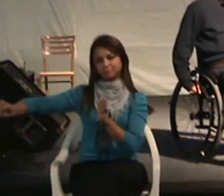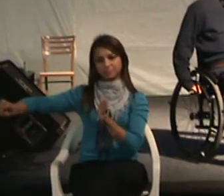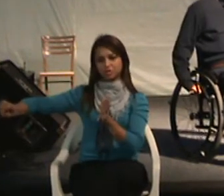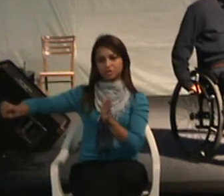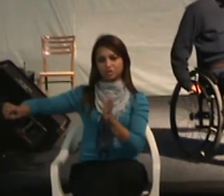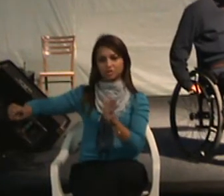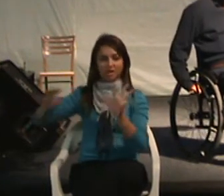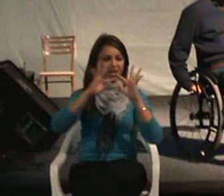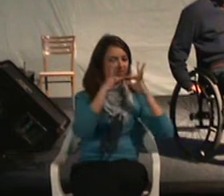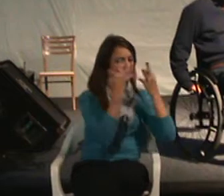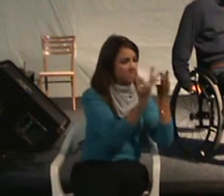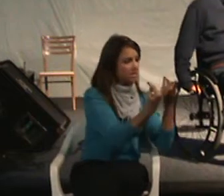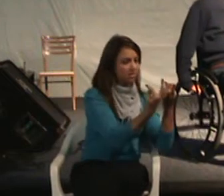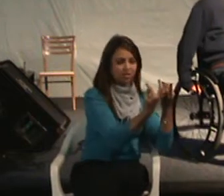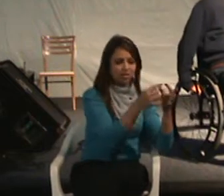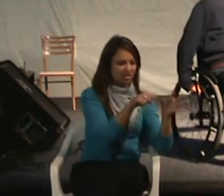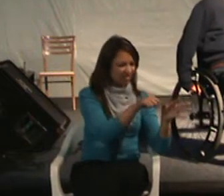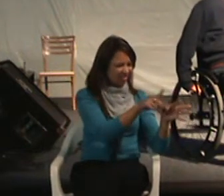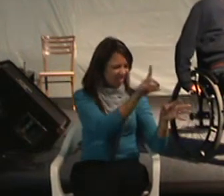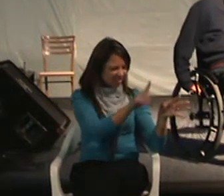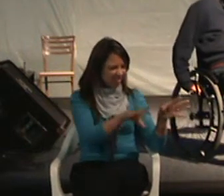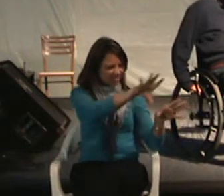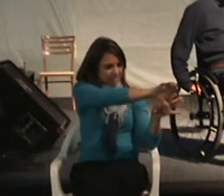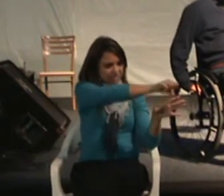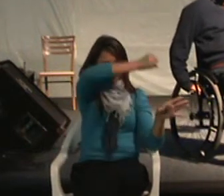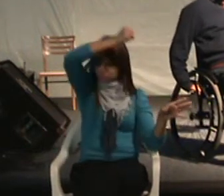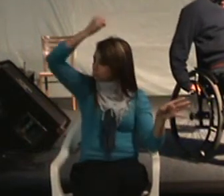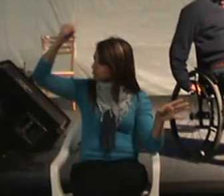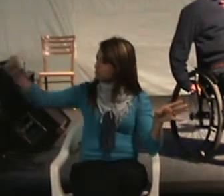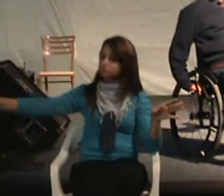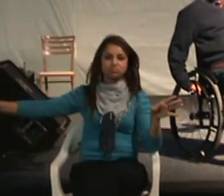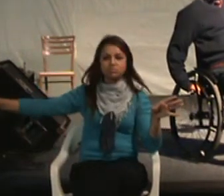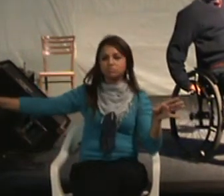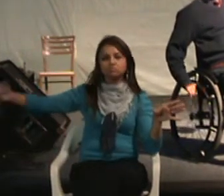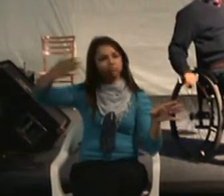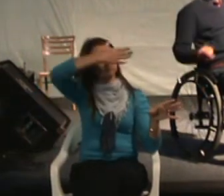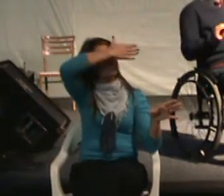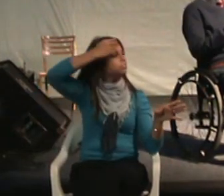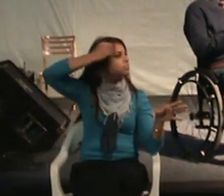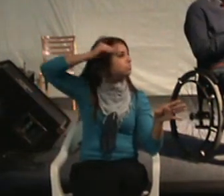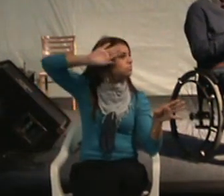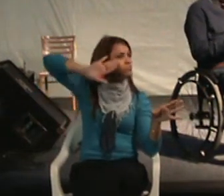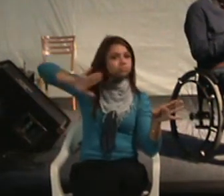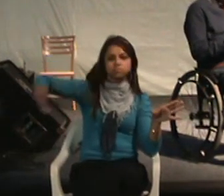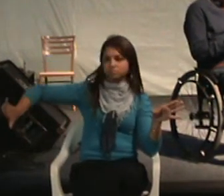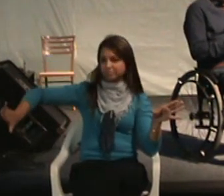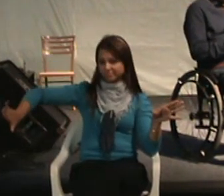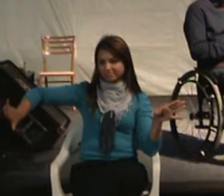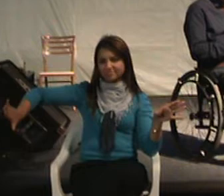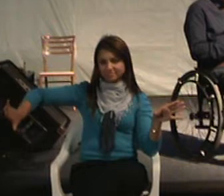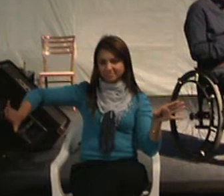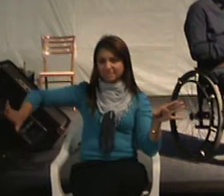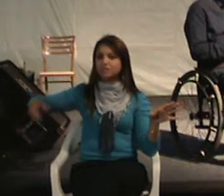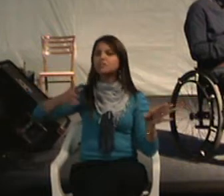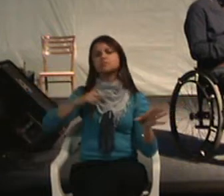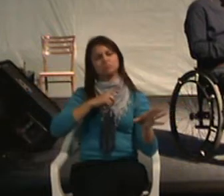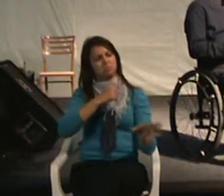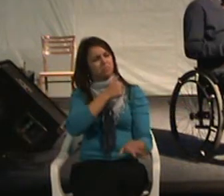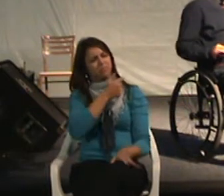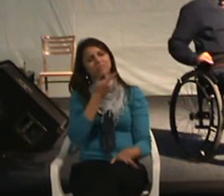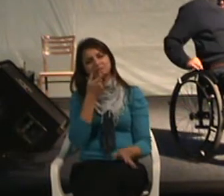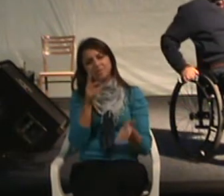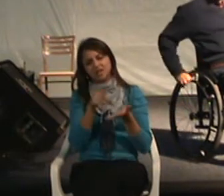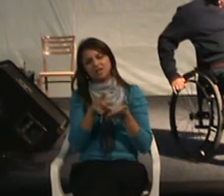Tirava o deficiente da família e esquecia do cara. Isso que eu não falei de mitos para vocês, de preconceitos,